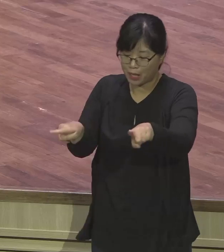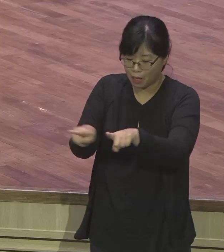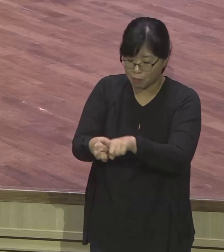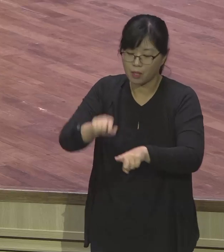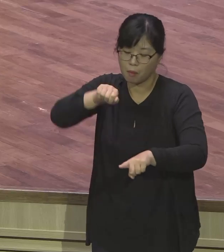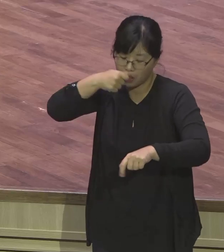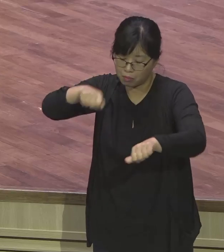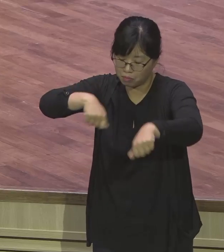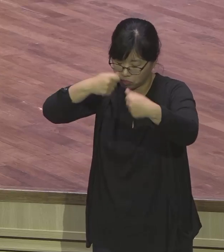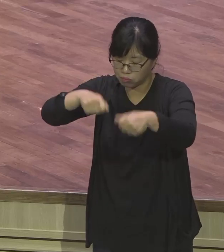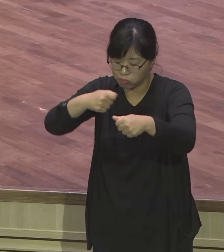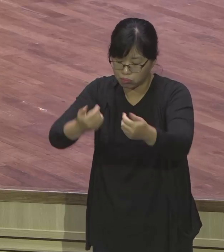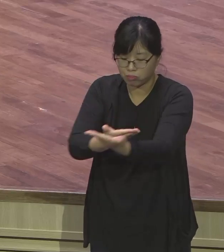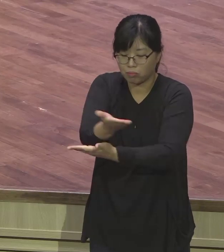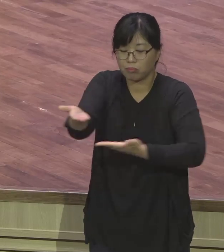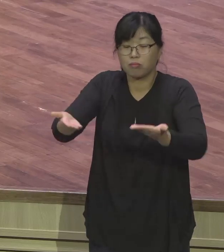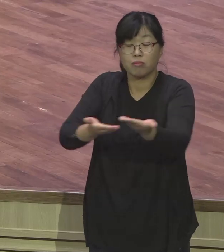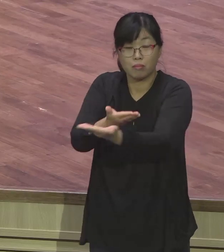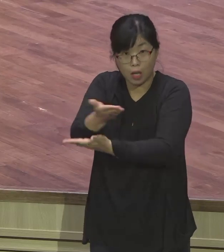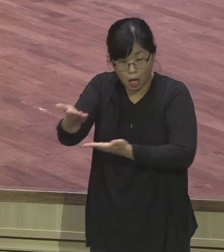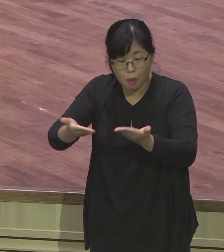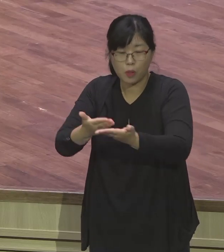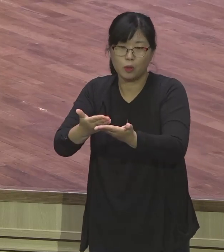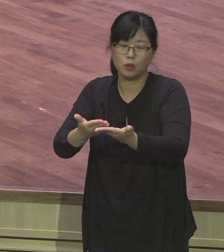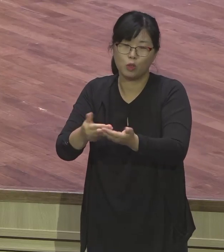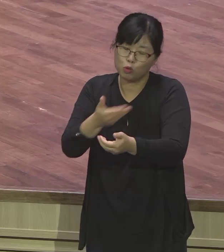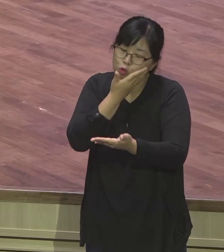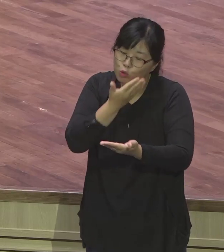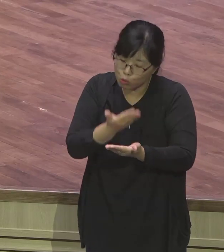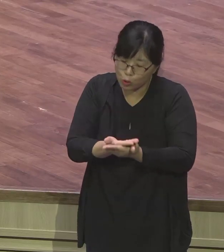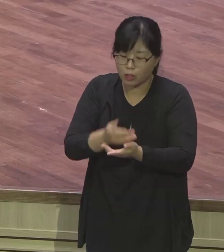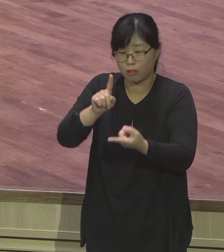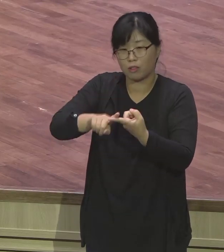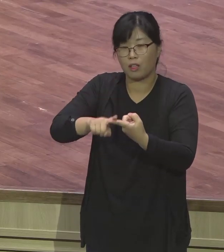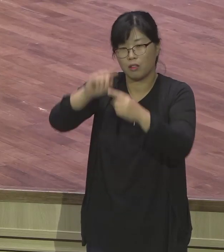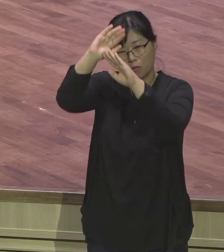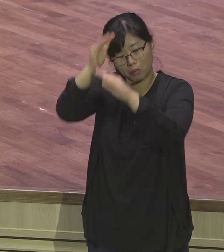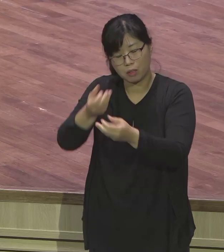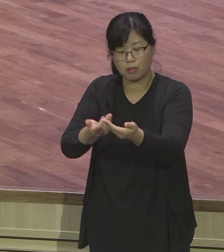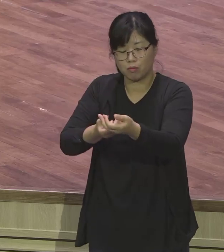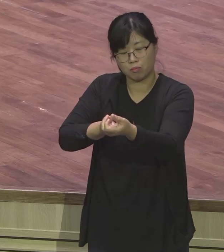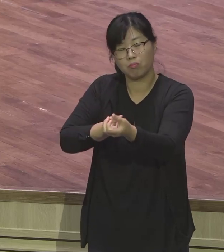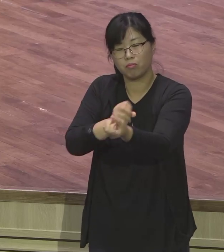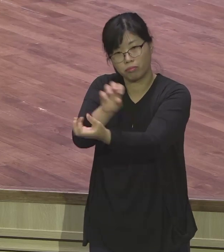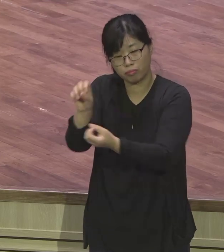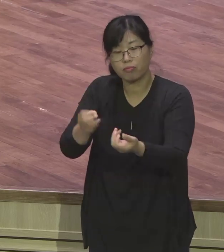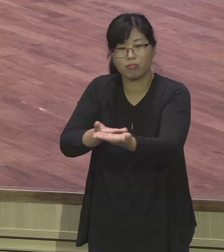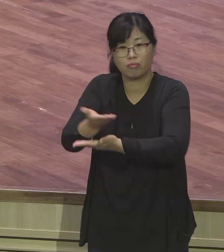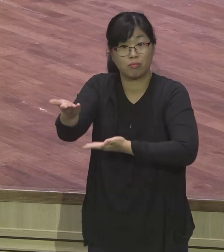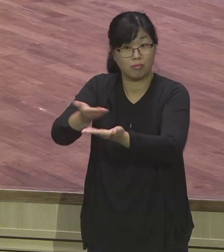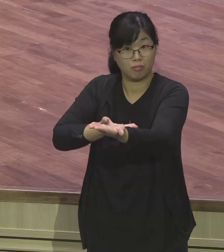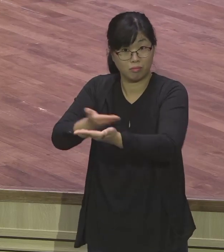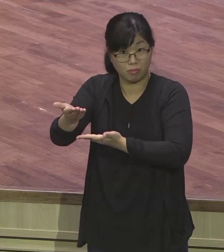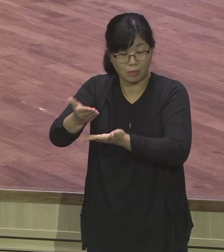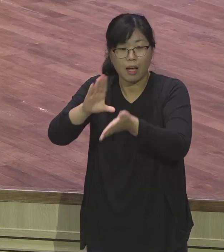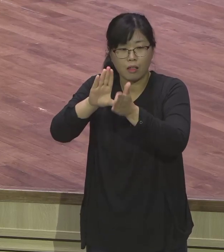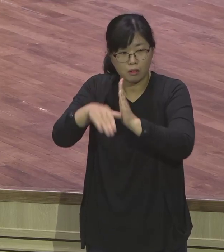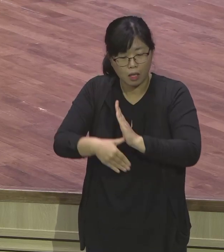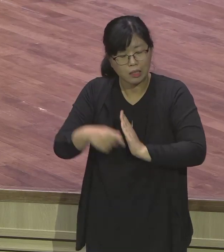한국에서 기도를 많이 하고 계시구나 한 것을 느껴야 되었습니다. 제가 RU 총장으로